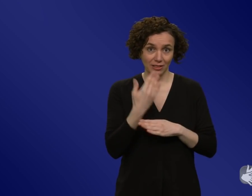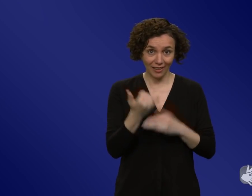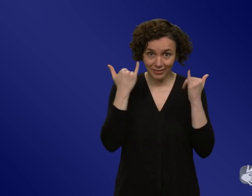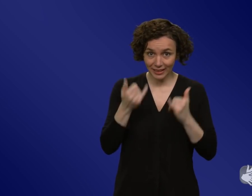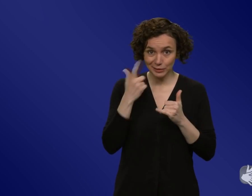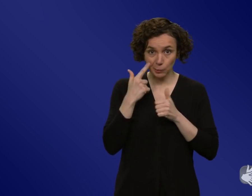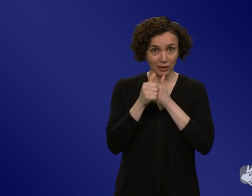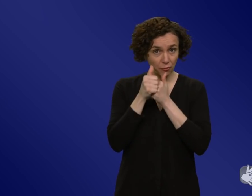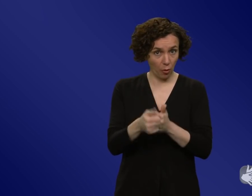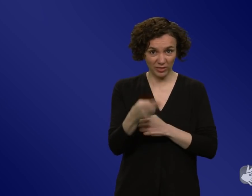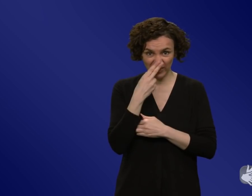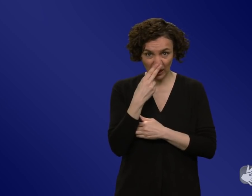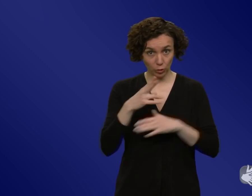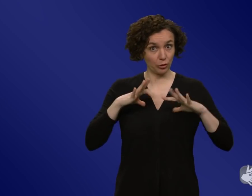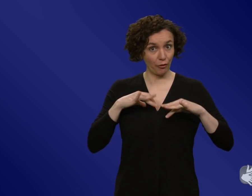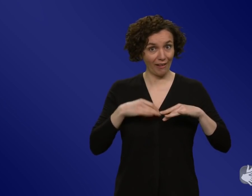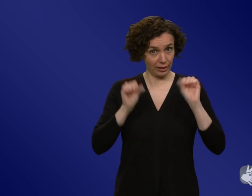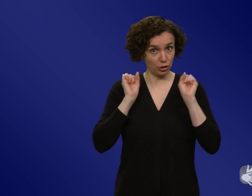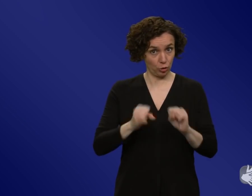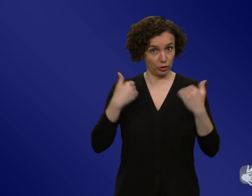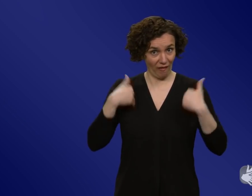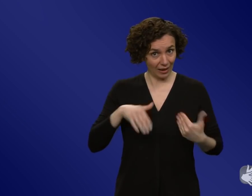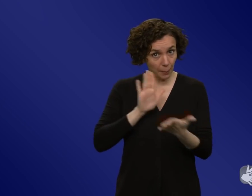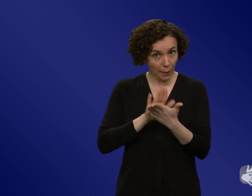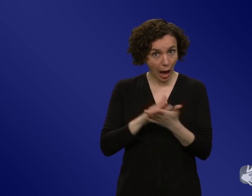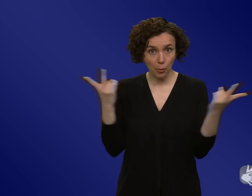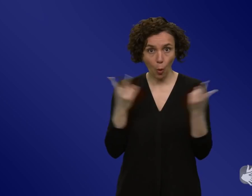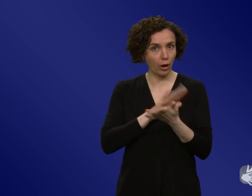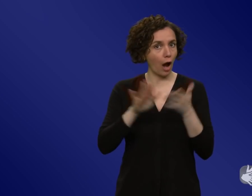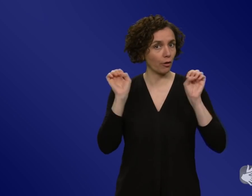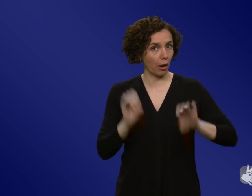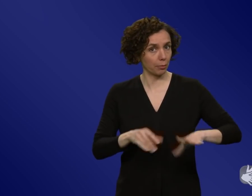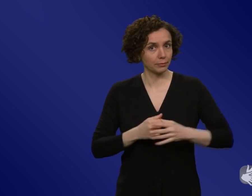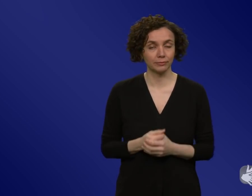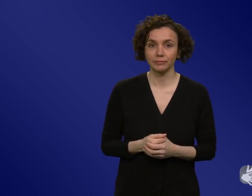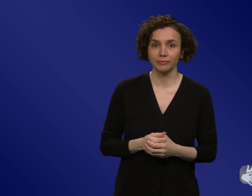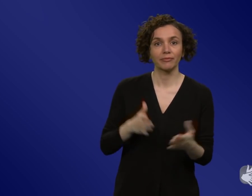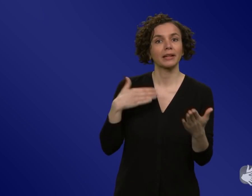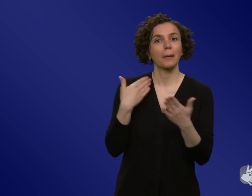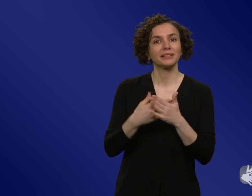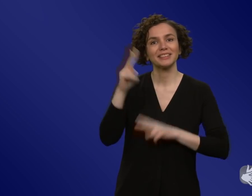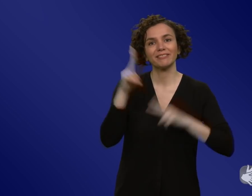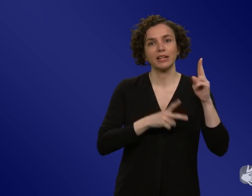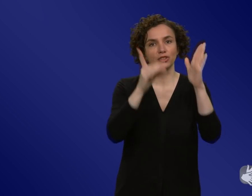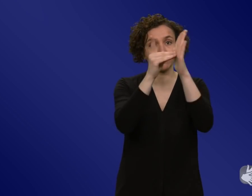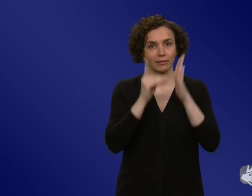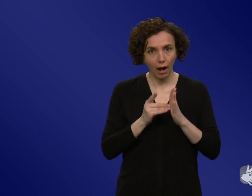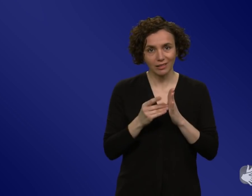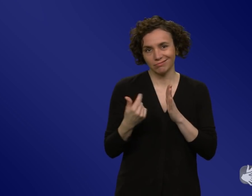implementiert ist? Die letzten Daten, die wir hatten, waren jetzt bevor das alles viel. Aber letztendlich